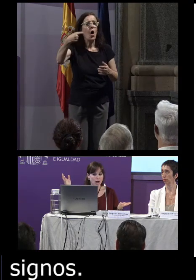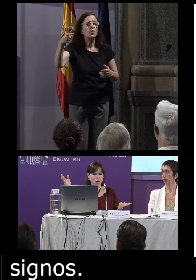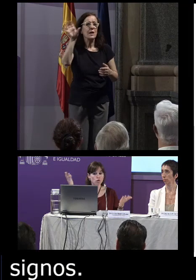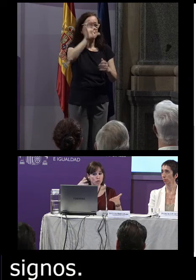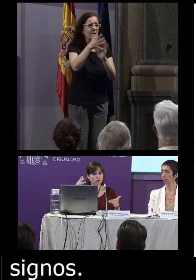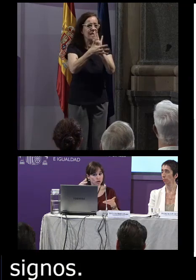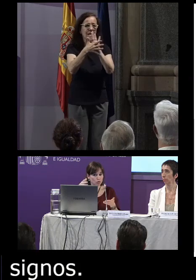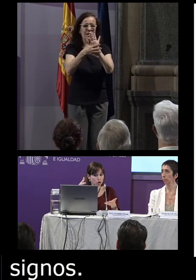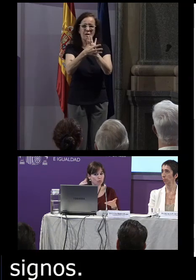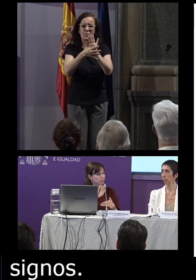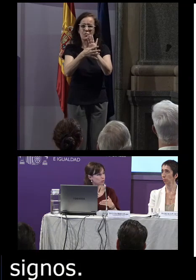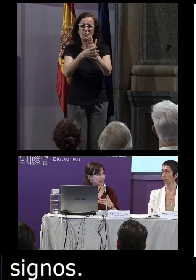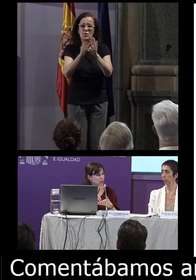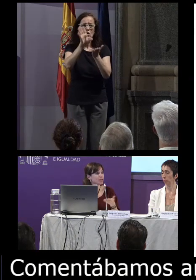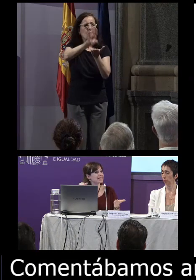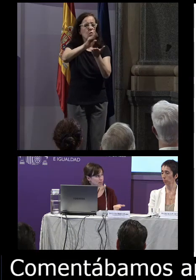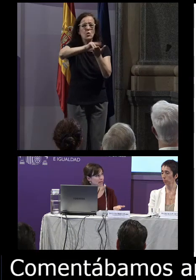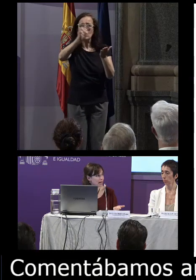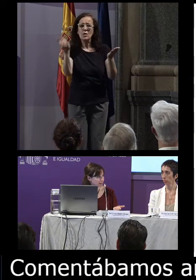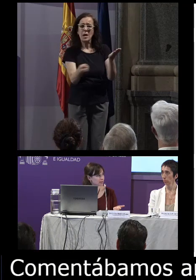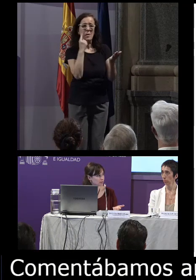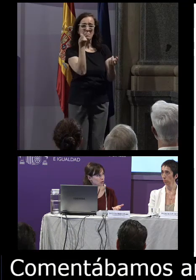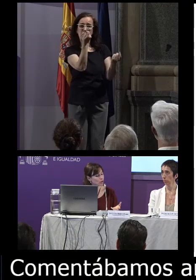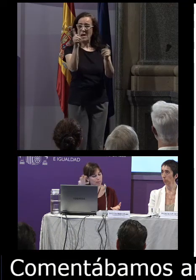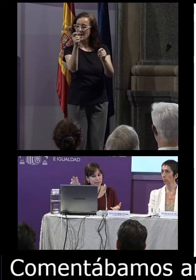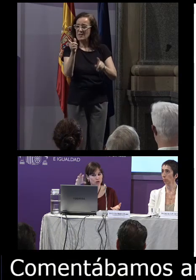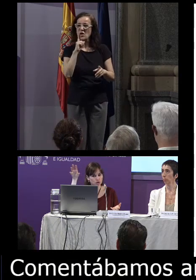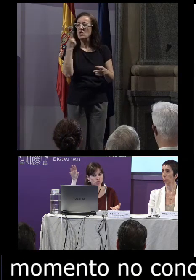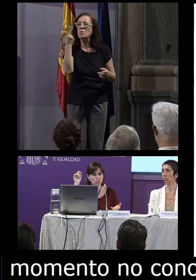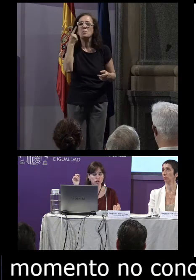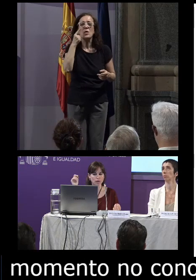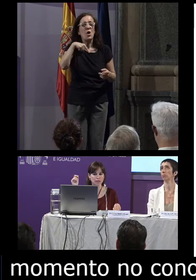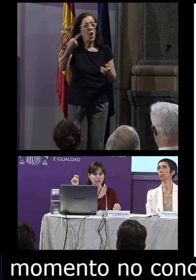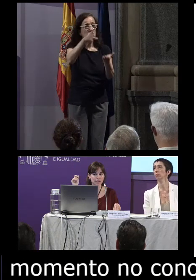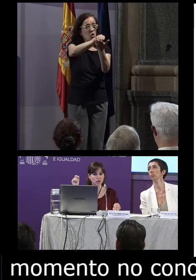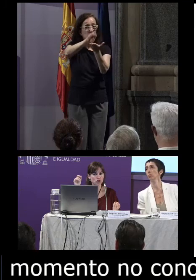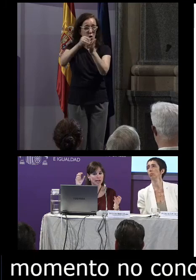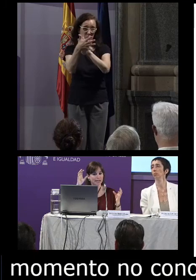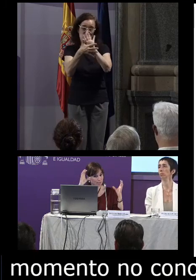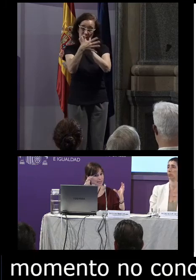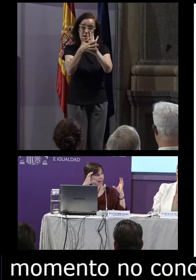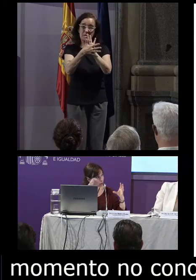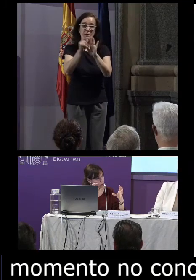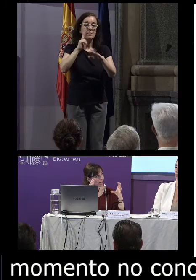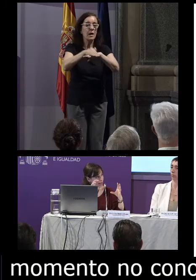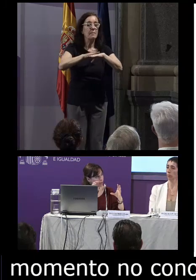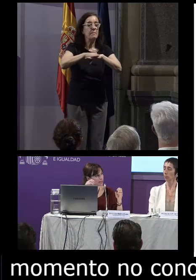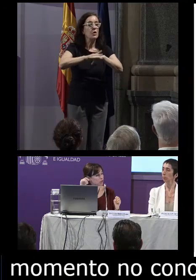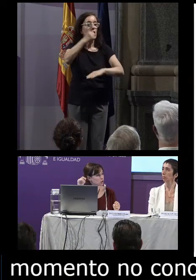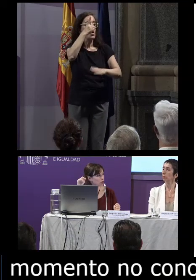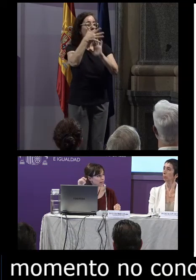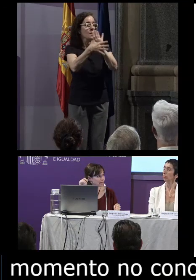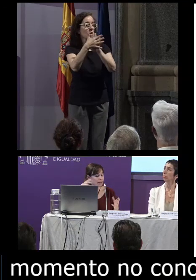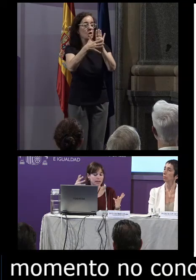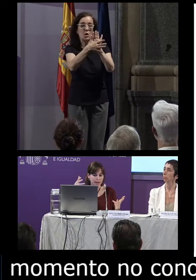un corpus multilingüe similar normalmente los otros corpus de lenguas de signos se basan en una lengua de